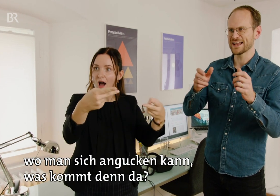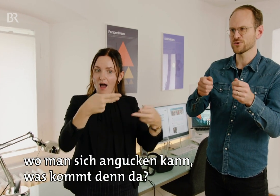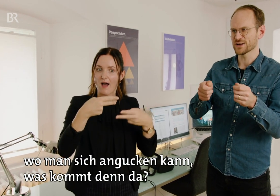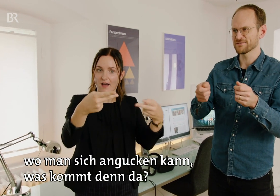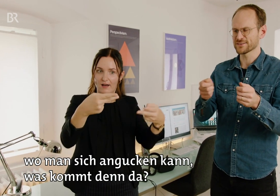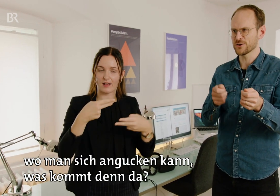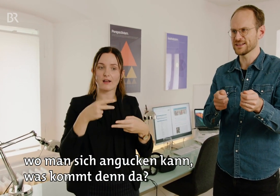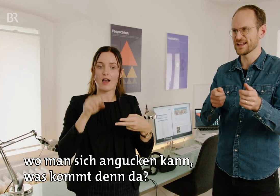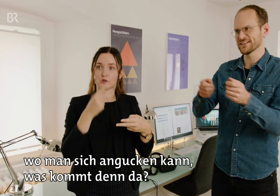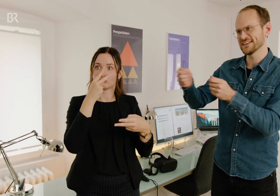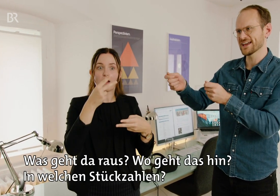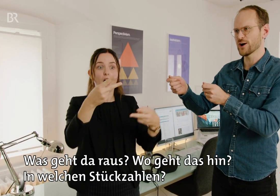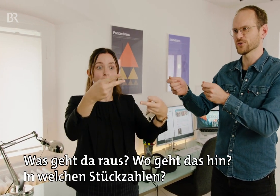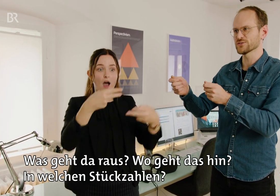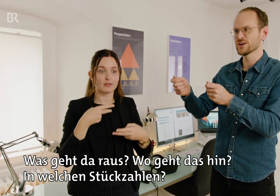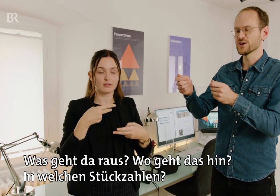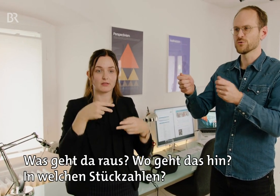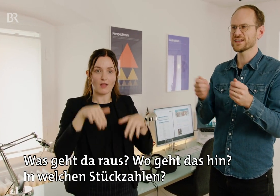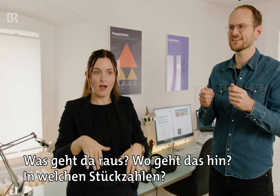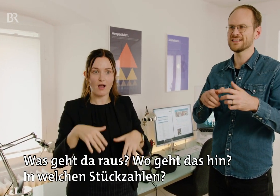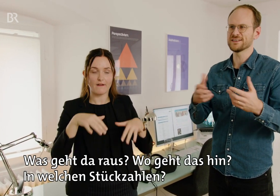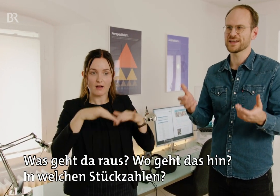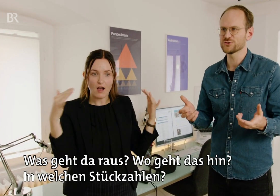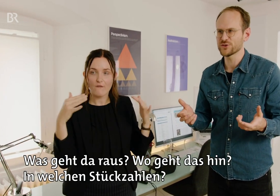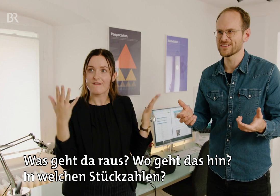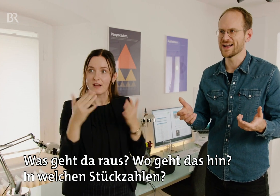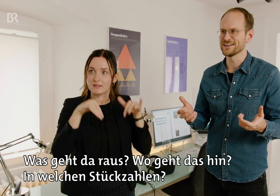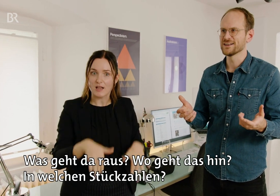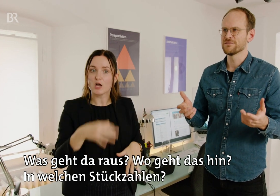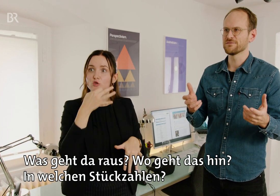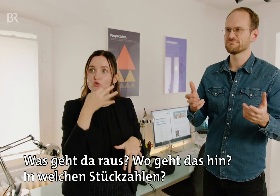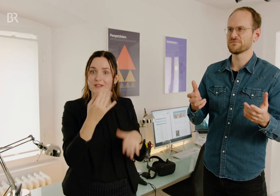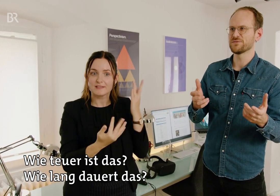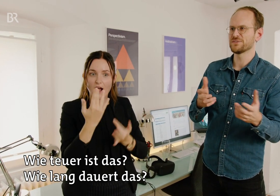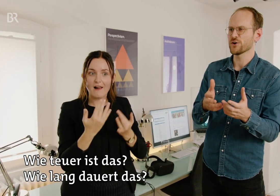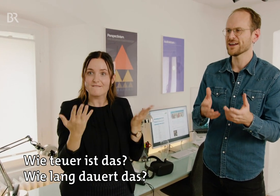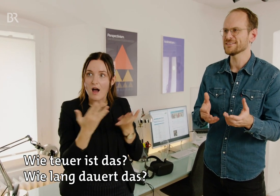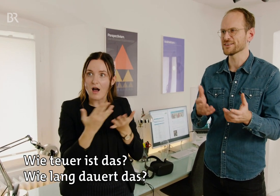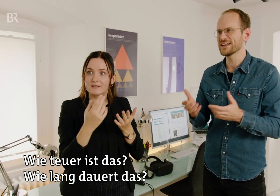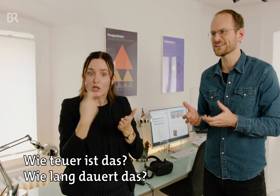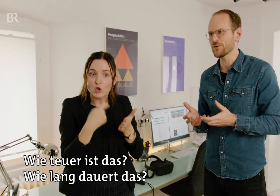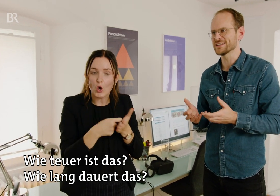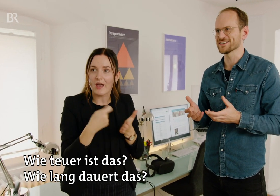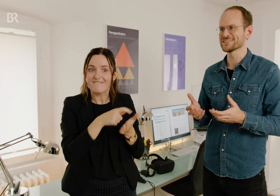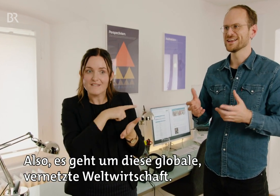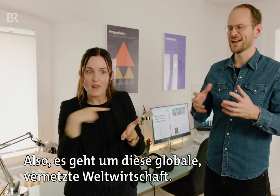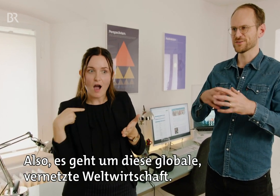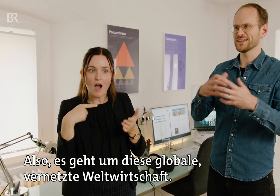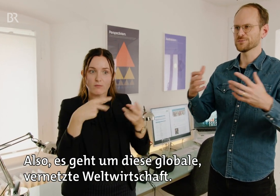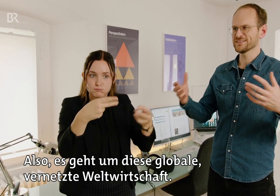angucken kann, was kommt denn da, was geht da raus? Wo geht das hin? In welchen Stückzahlen? Wie teuer ist das? Wie lange dauert das? Also es geht um